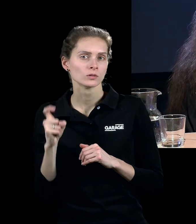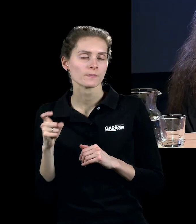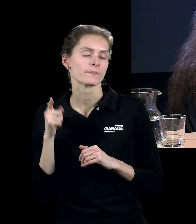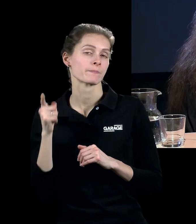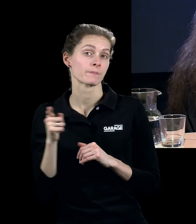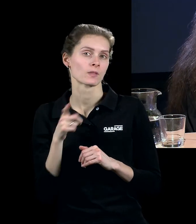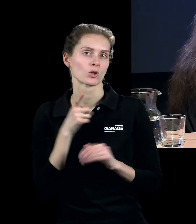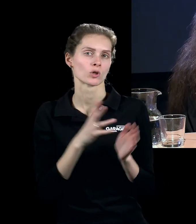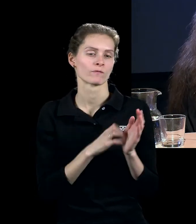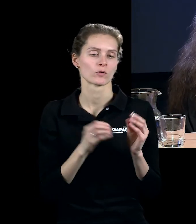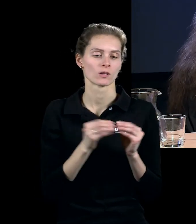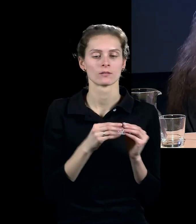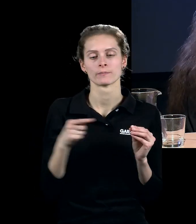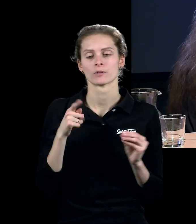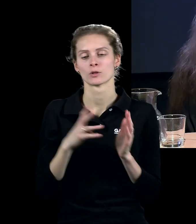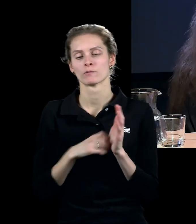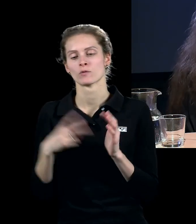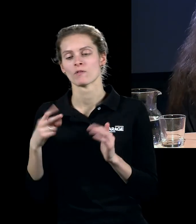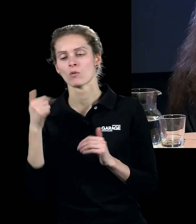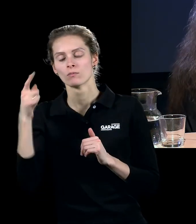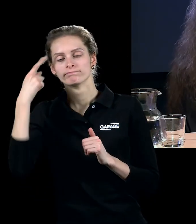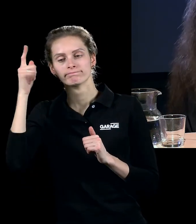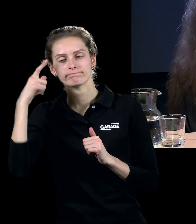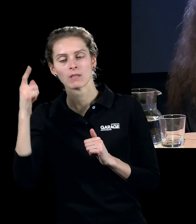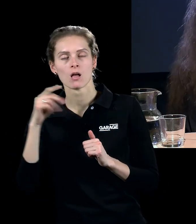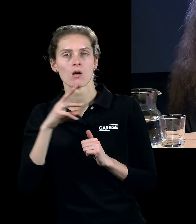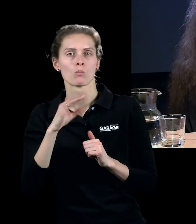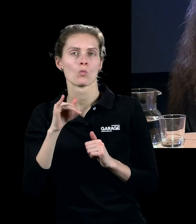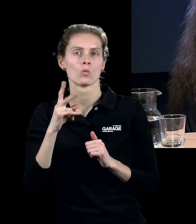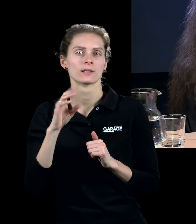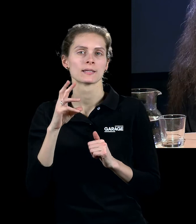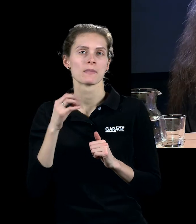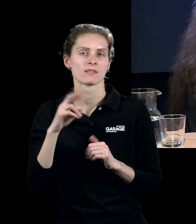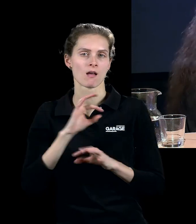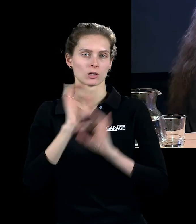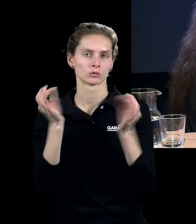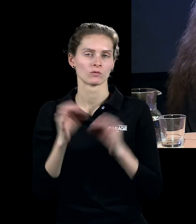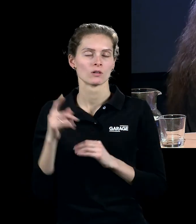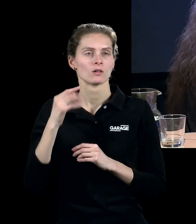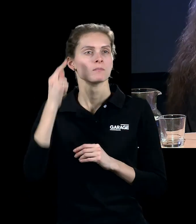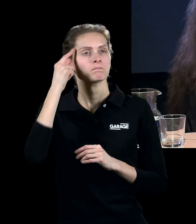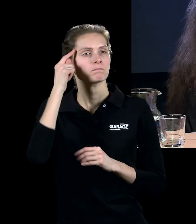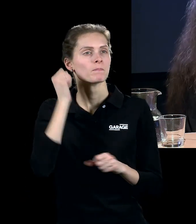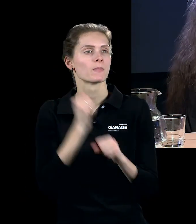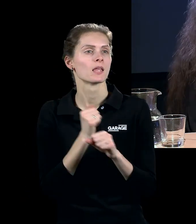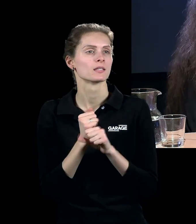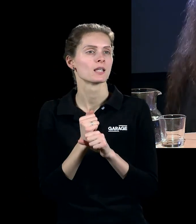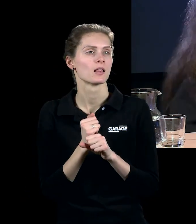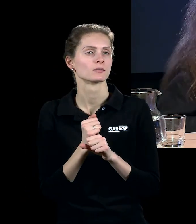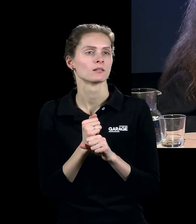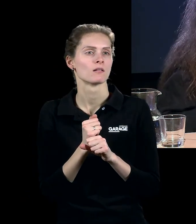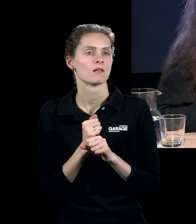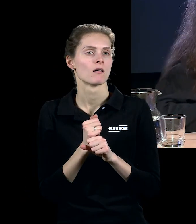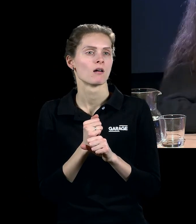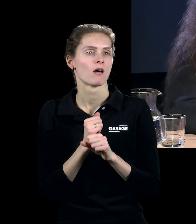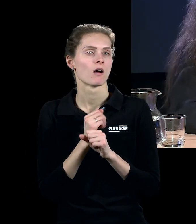10-е и 20-е годы придумывавший мультимедийное искусство, придумавший, как было бы прекрасно делать паблик-арт с огромными проекциями на